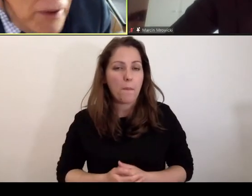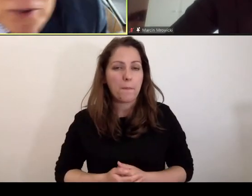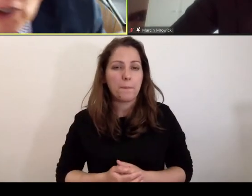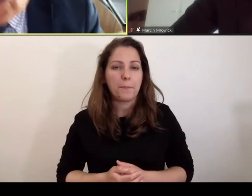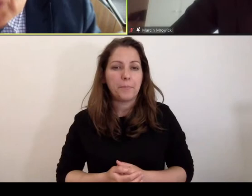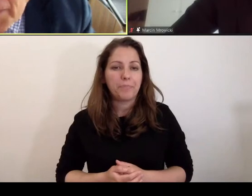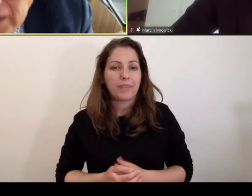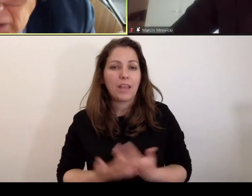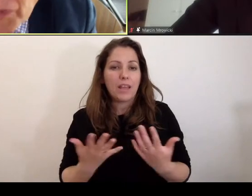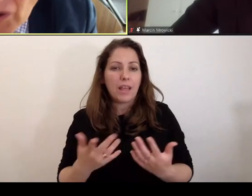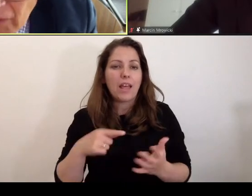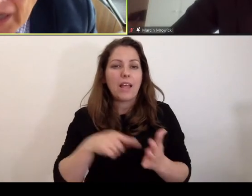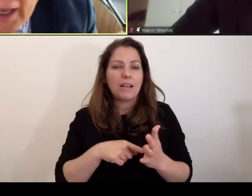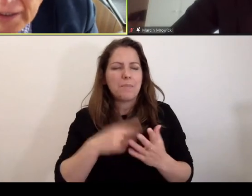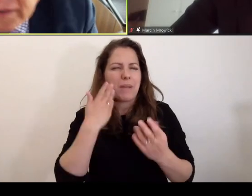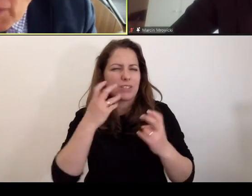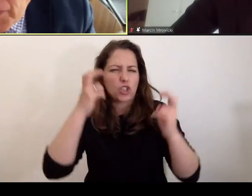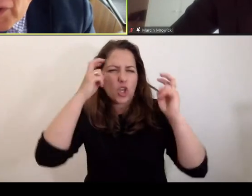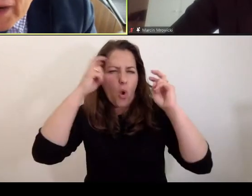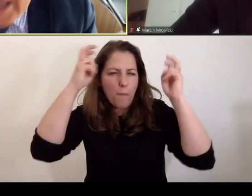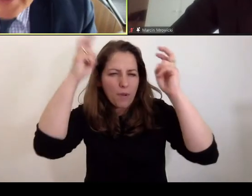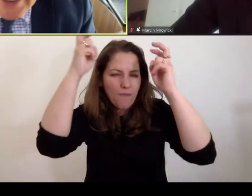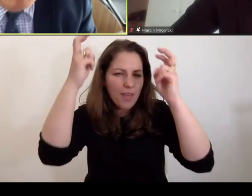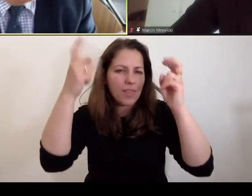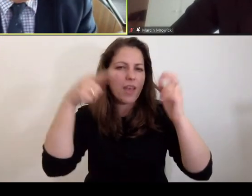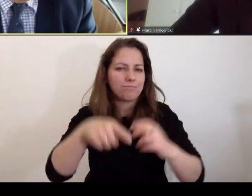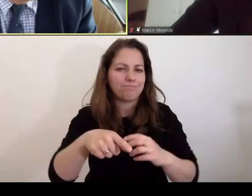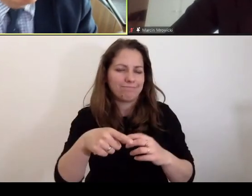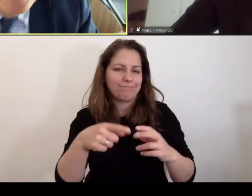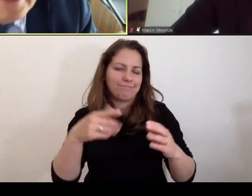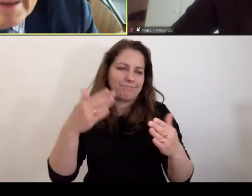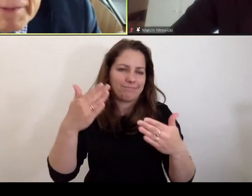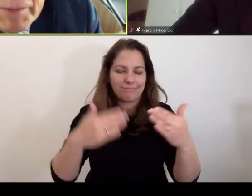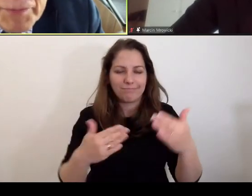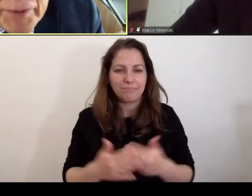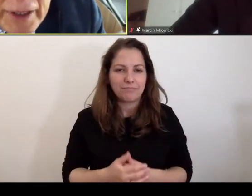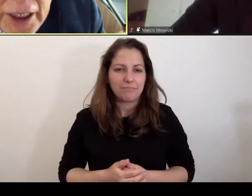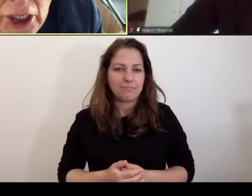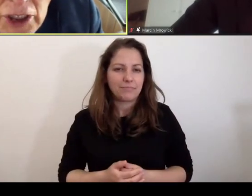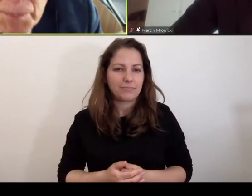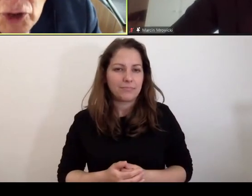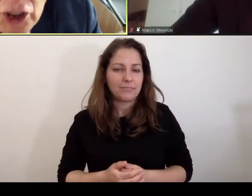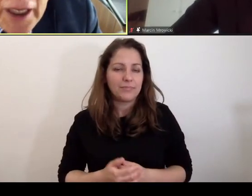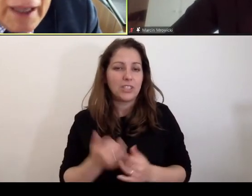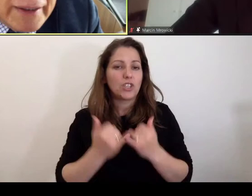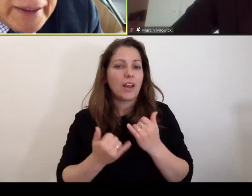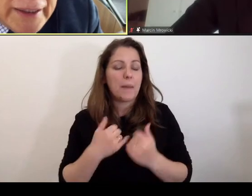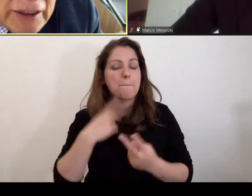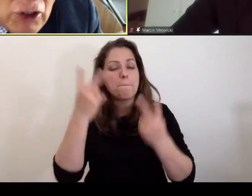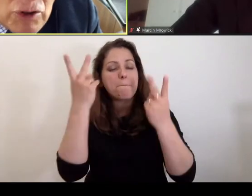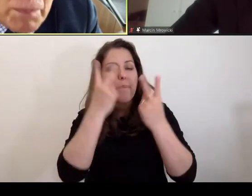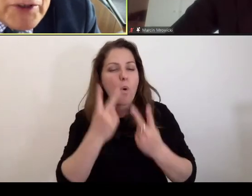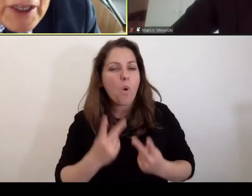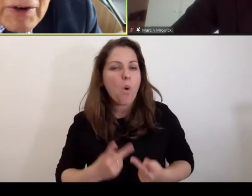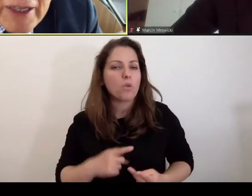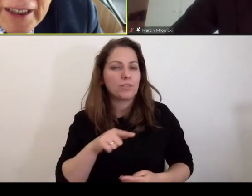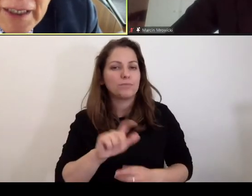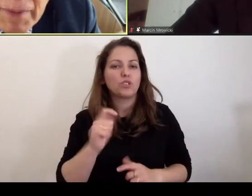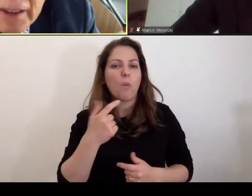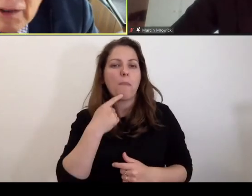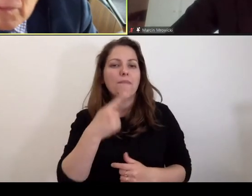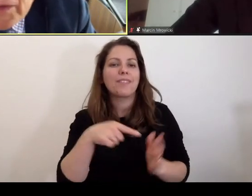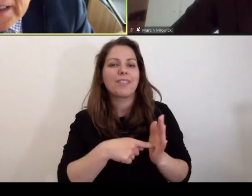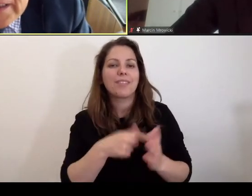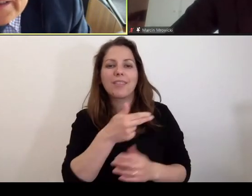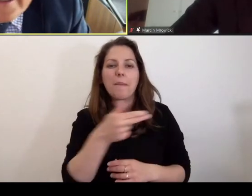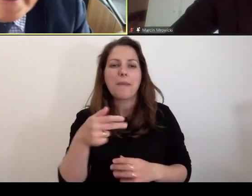No więc to jest oczywiście bardzo skomplikowana gra. Jeżeli się poczyta to, co powiedziano na ten